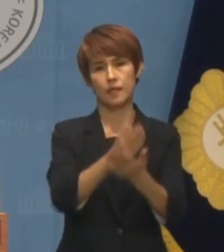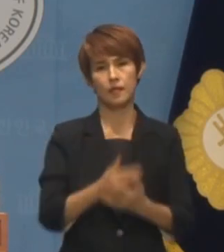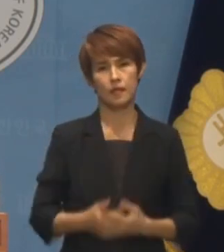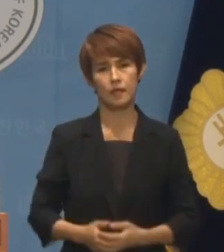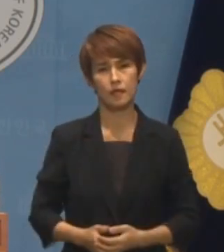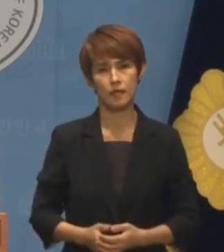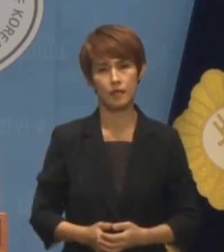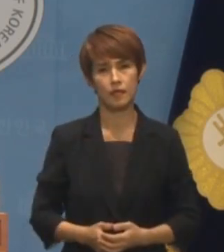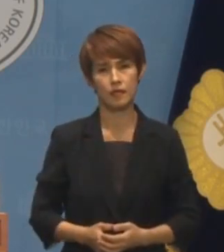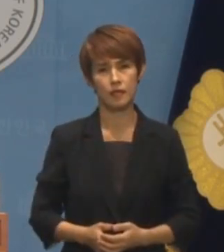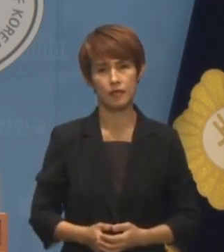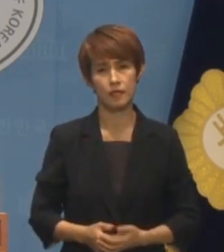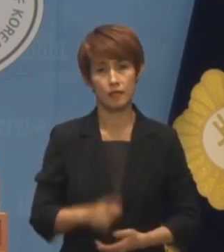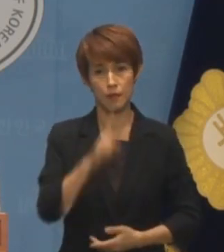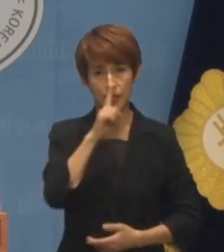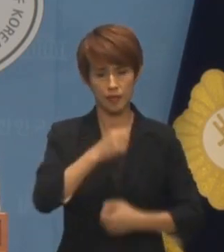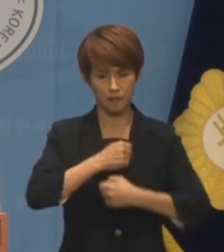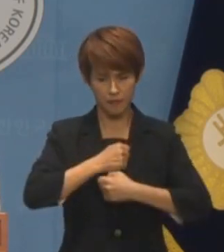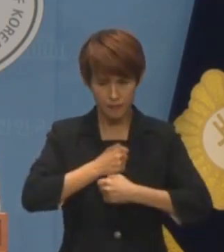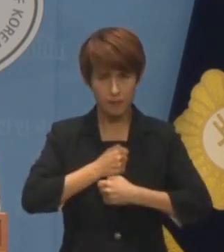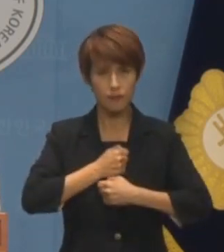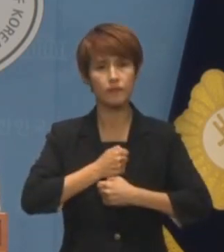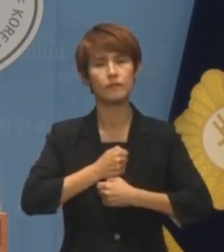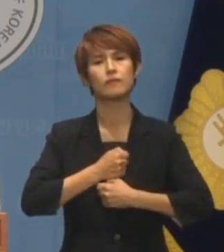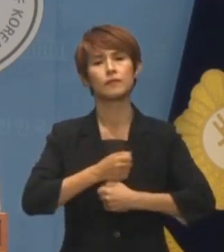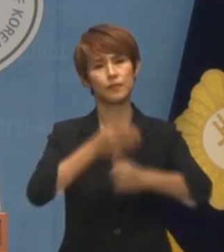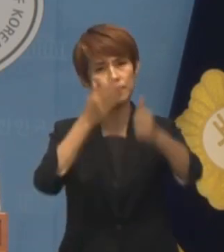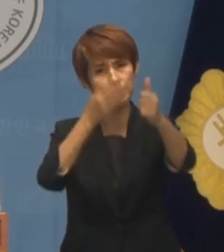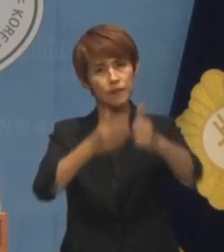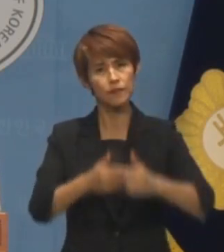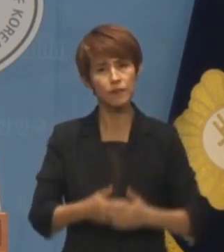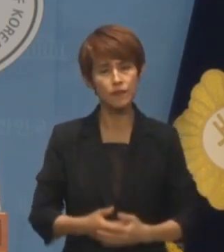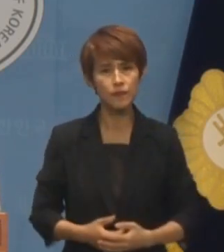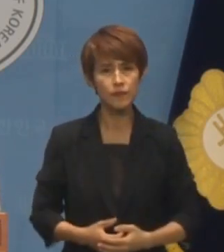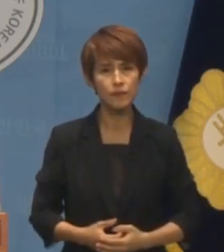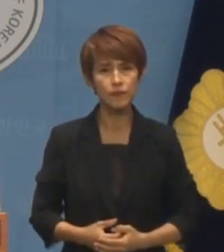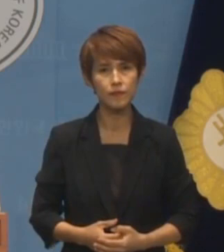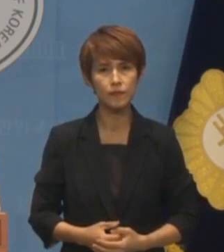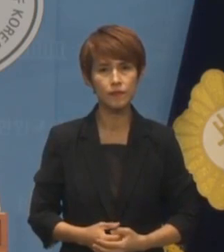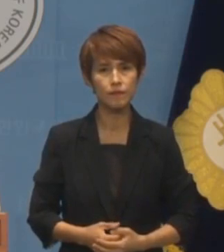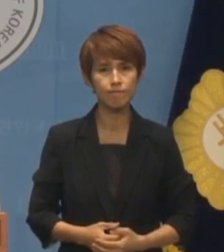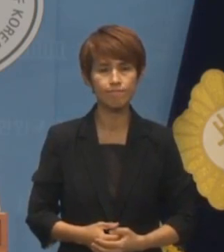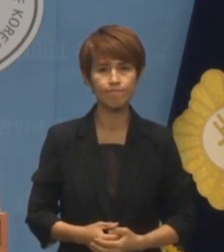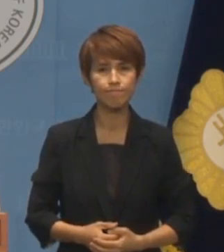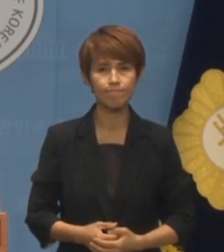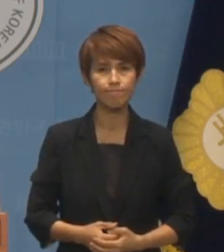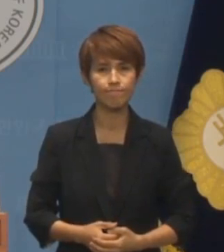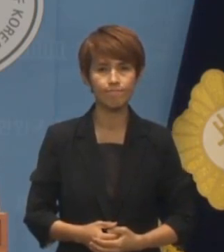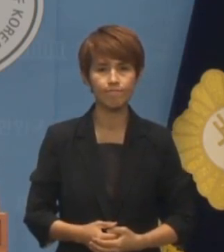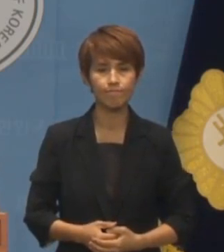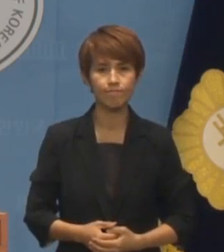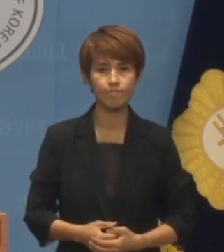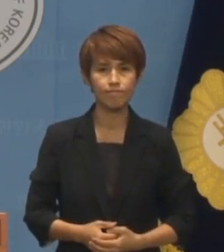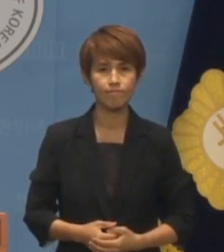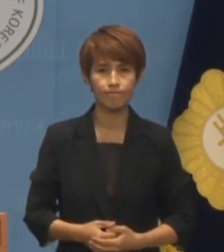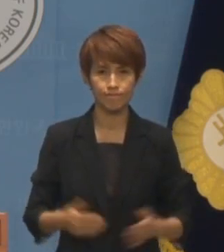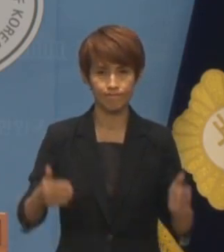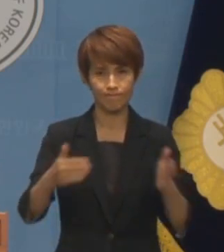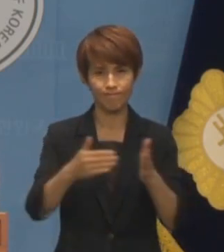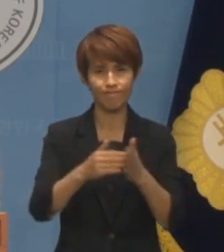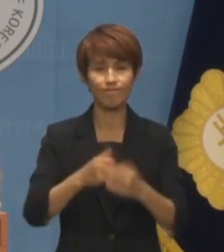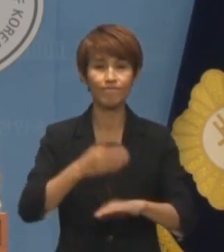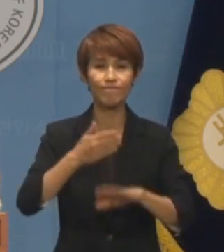자신의 말에 무게를 싣는 방법부터 배우기를 바랍니다 여기까지